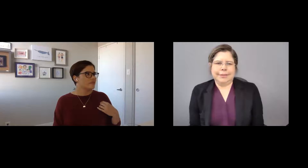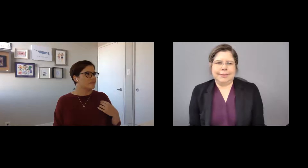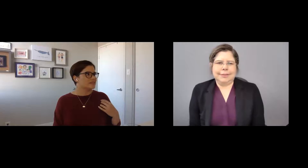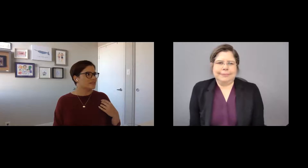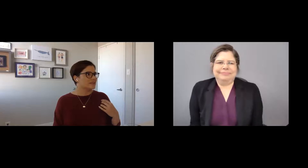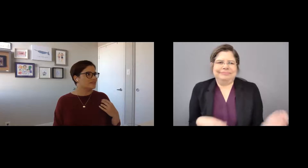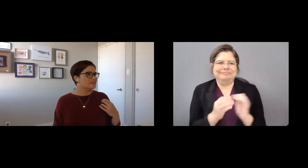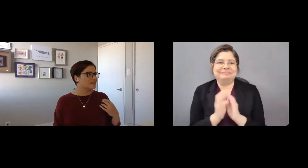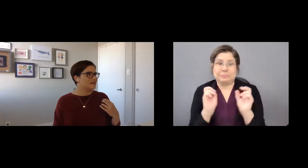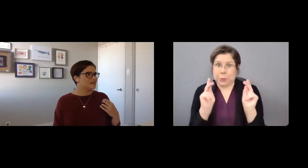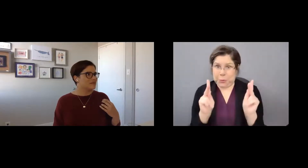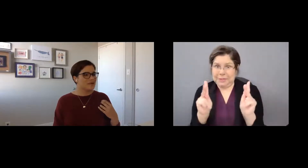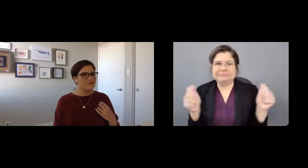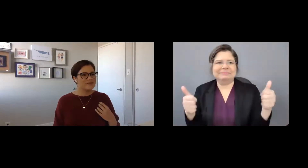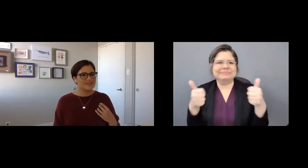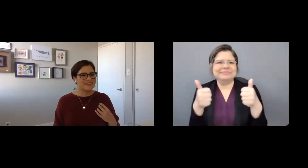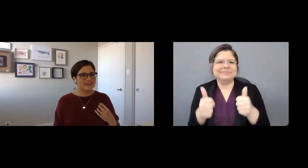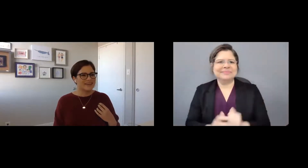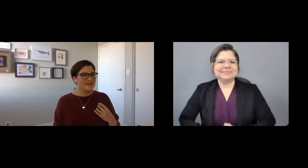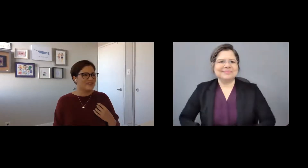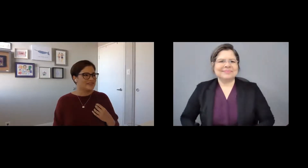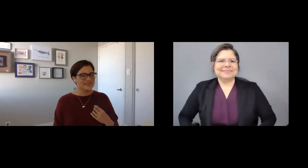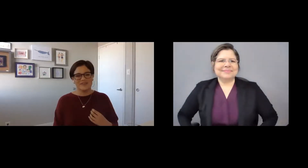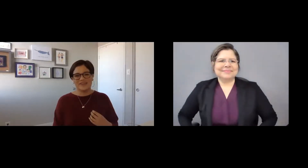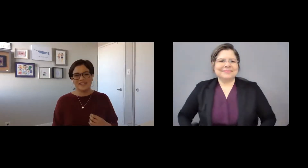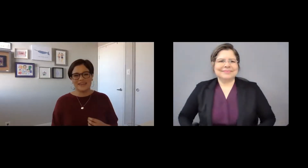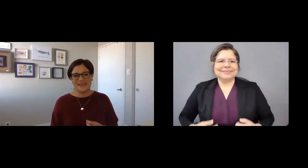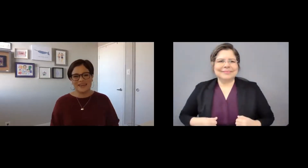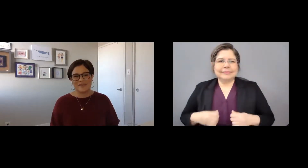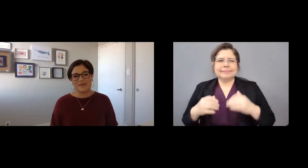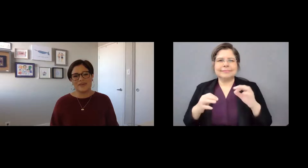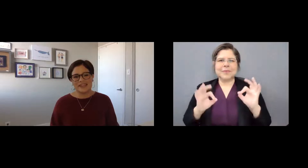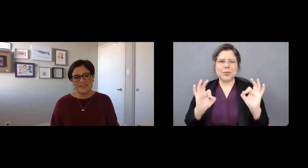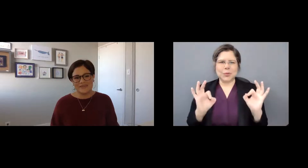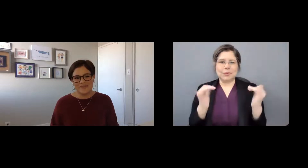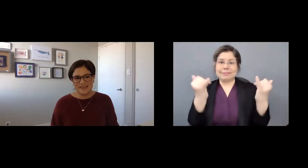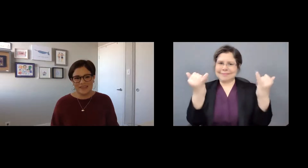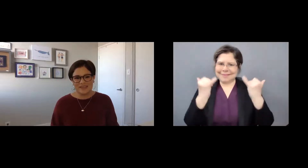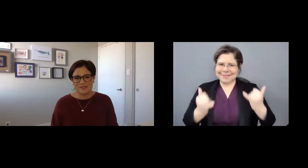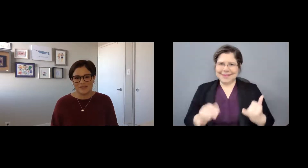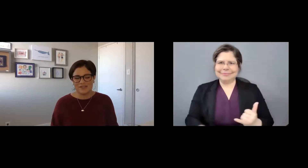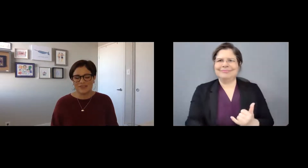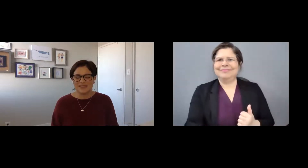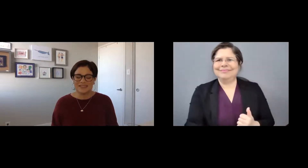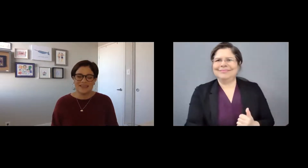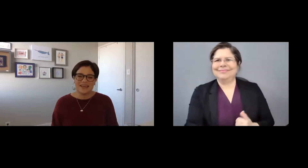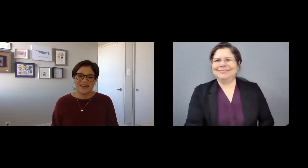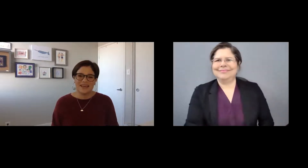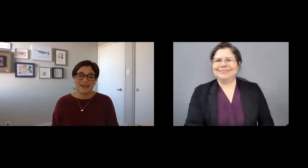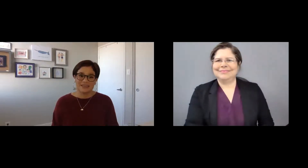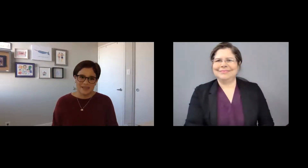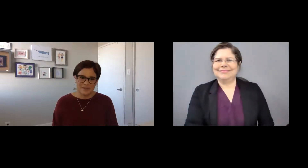Bien, parece que ya estamos en vivo, así que oficialmente bienvenidos, bienvenidas todos y todas.